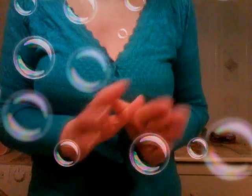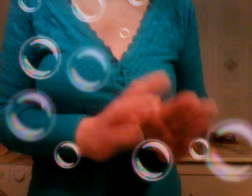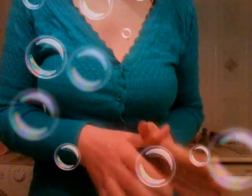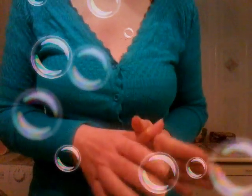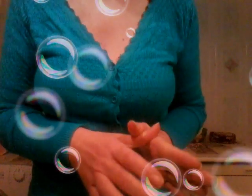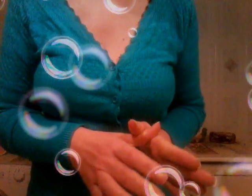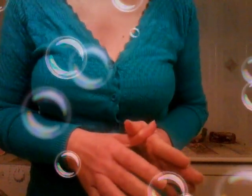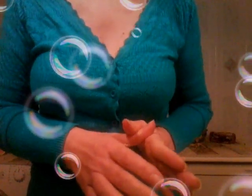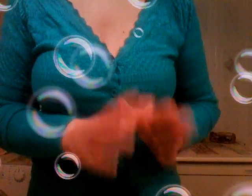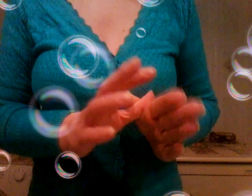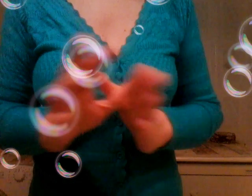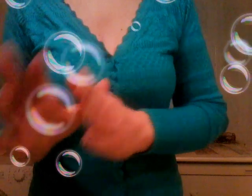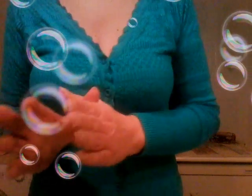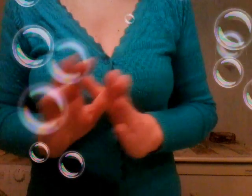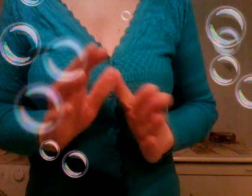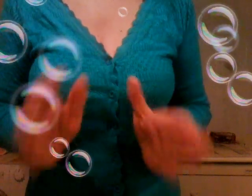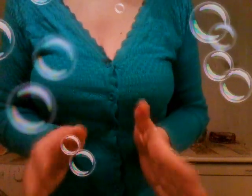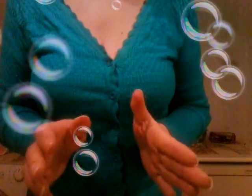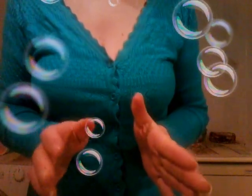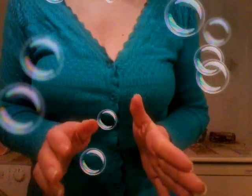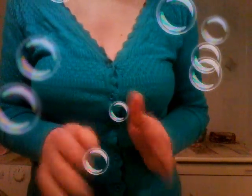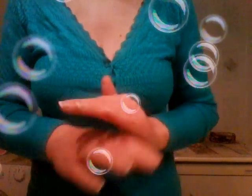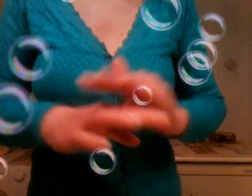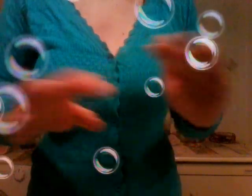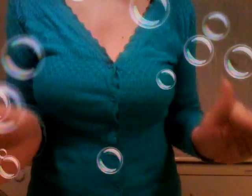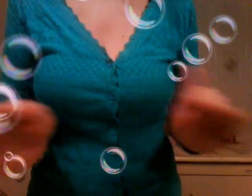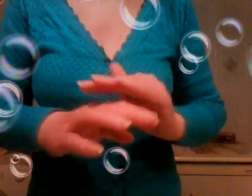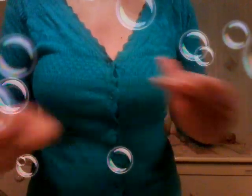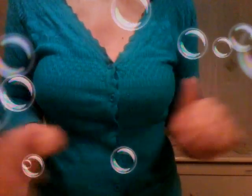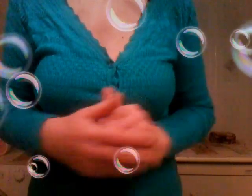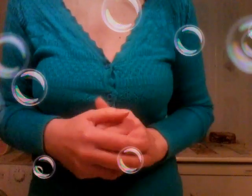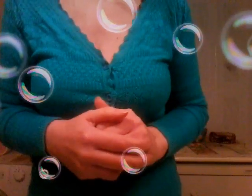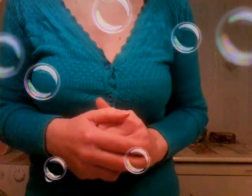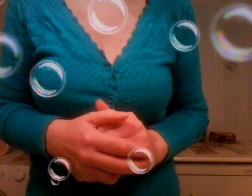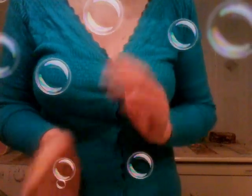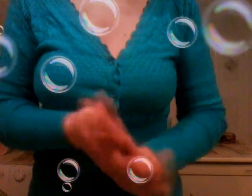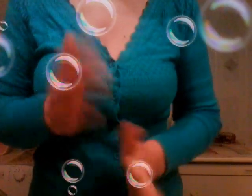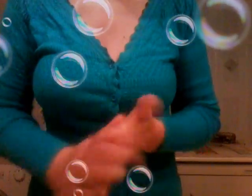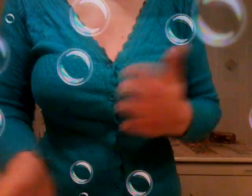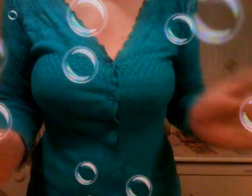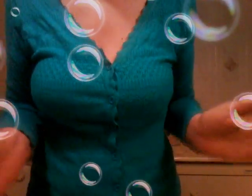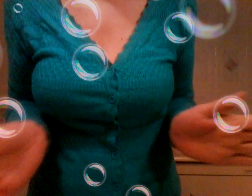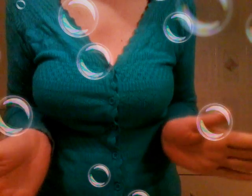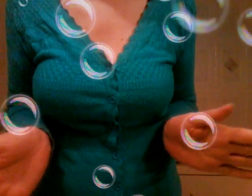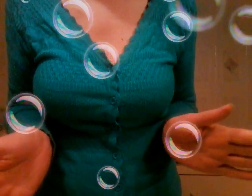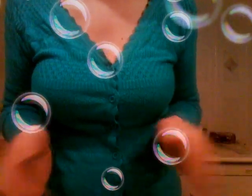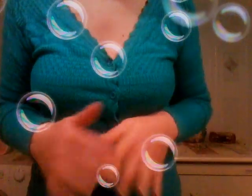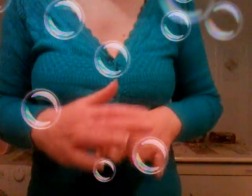uniche regioni l'art italia e la toscana che paga le tasse la metà d'italia non ne vuole sapere non si pagano neanche noi non